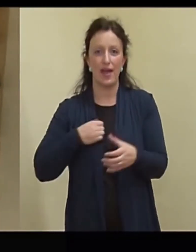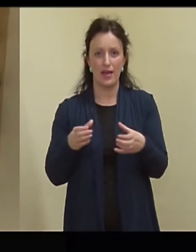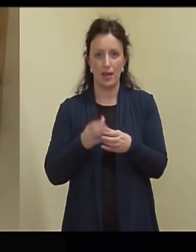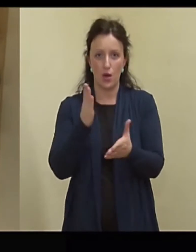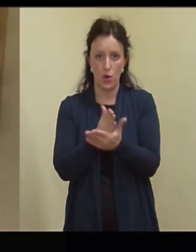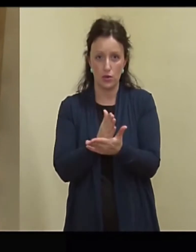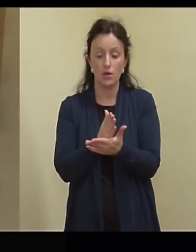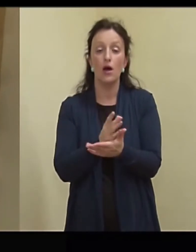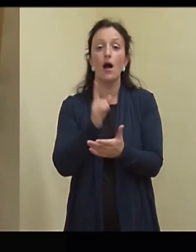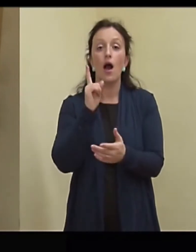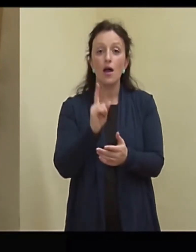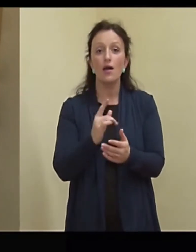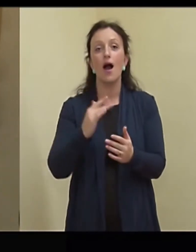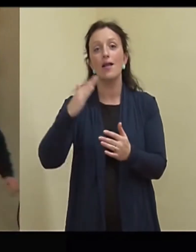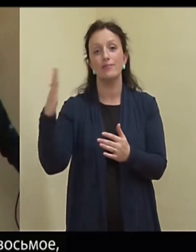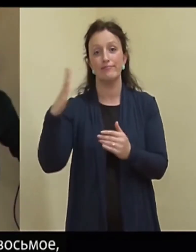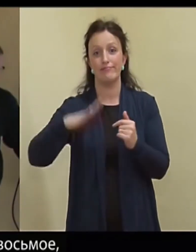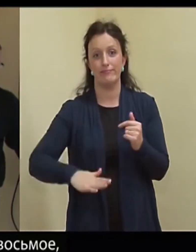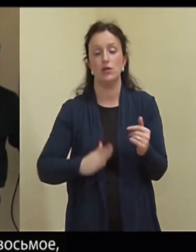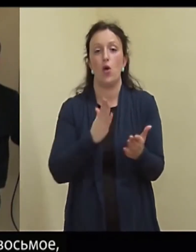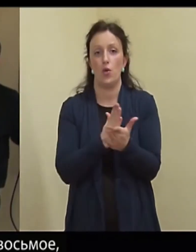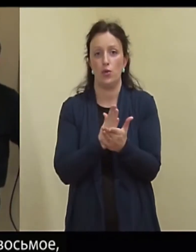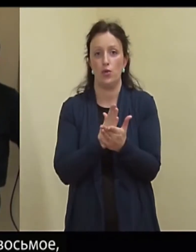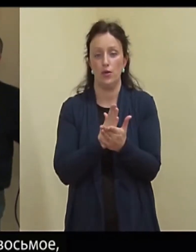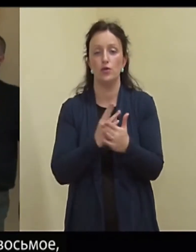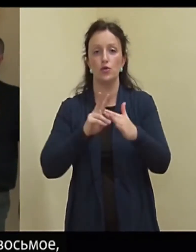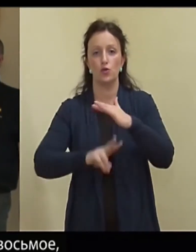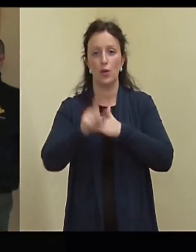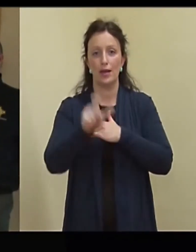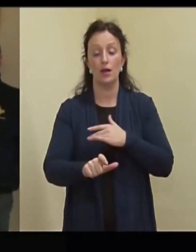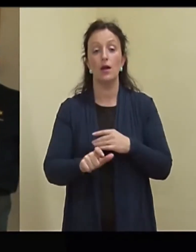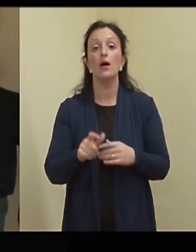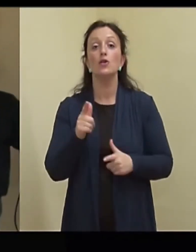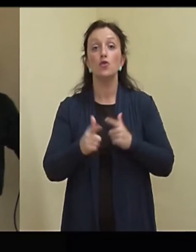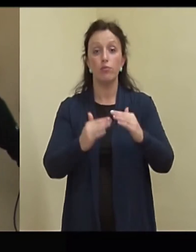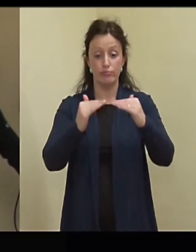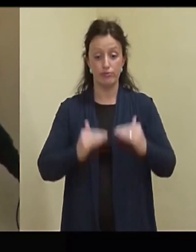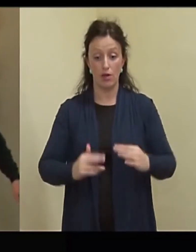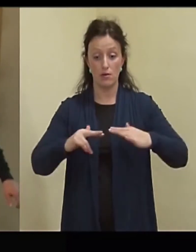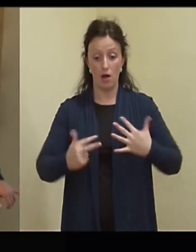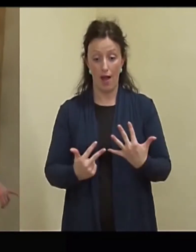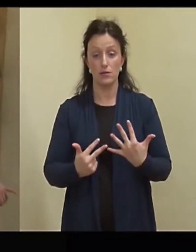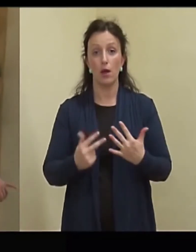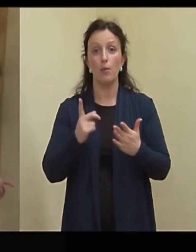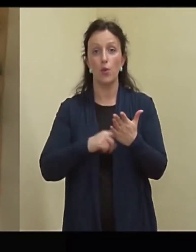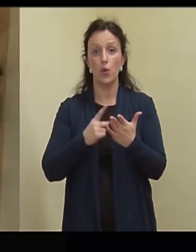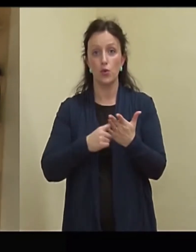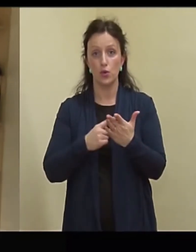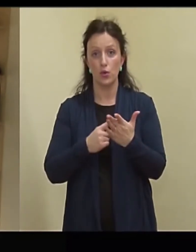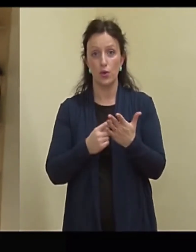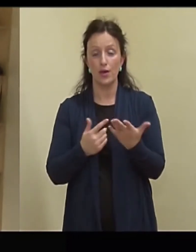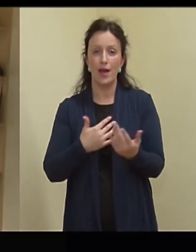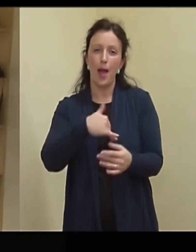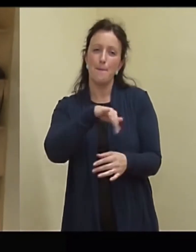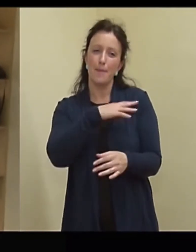Ida-regioonis on tuukrit täiesti olemas. Nüüd tegelikult siit on kaheksas puudu. See ei ole meie, kus ma ütlen,